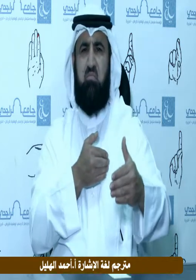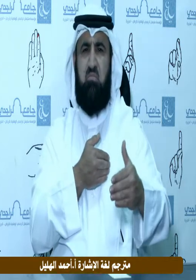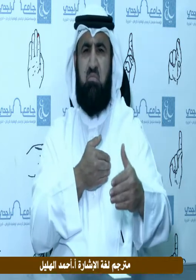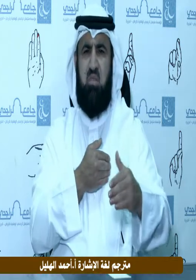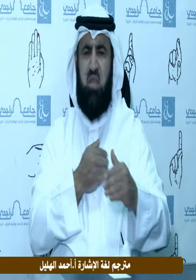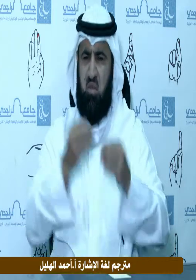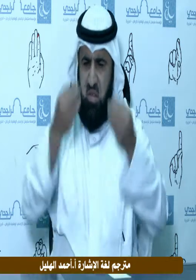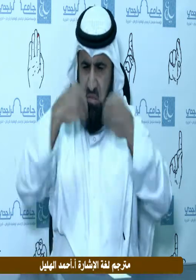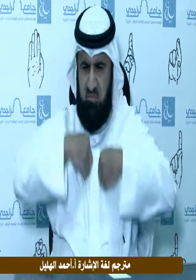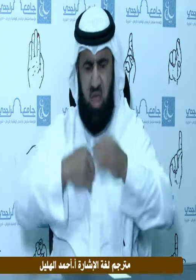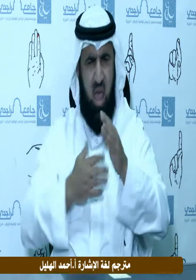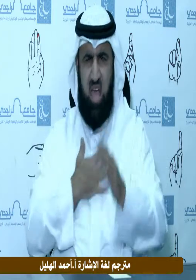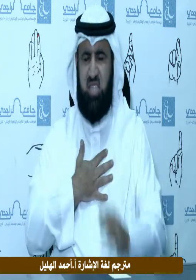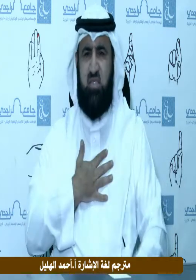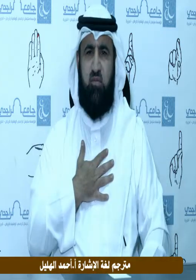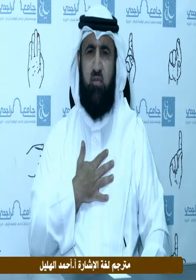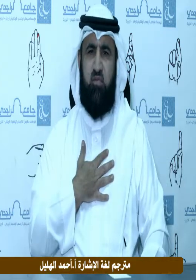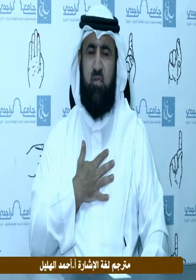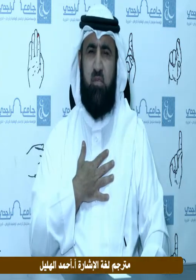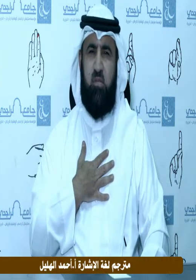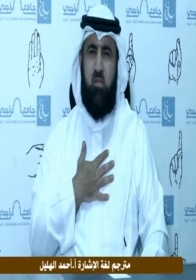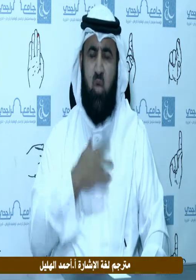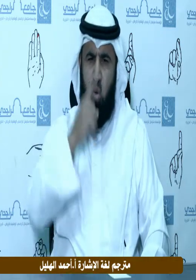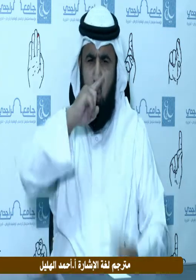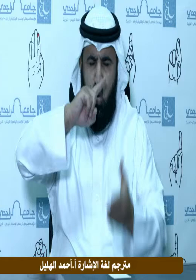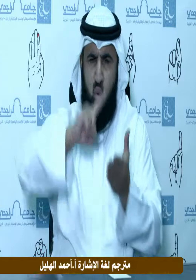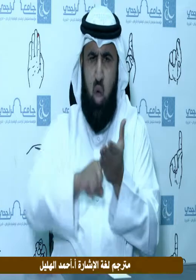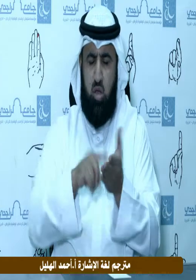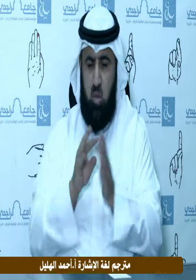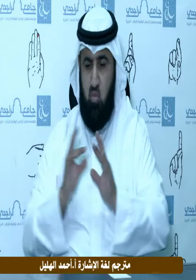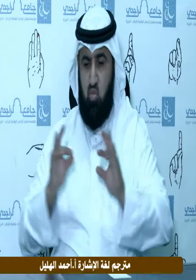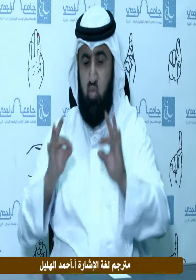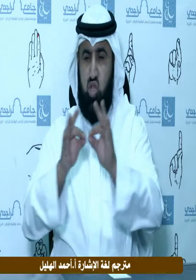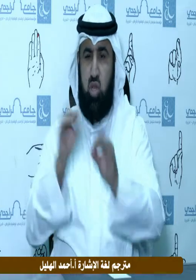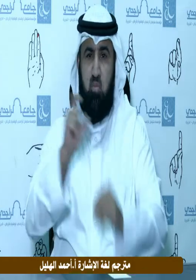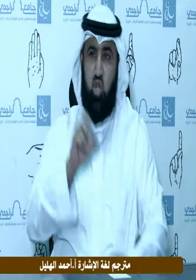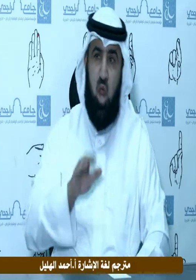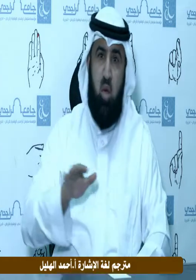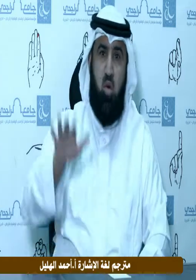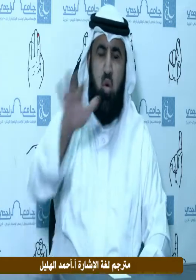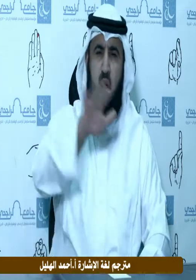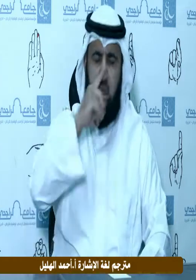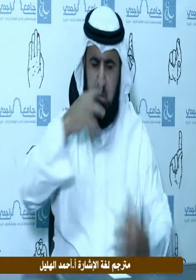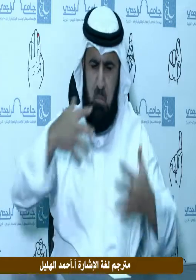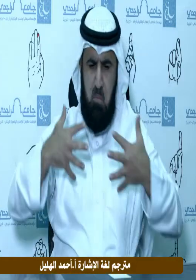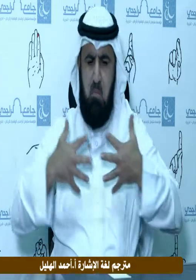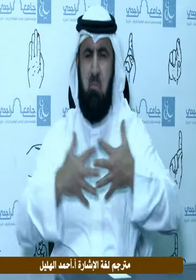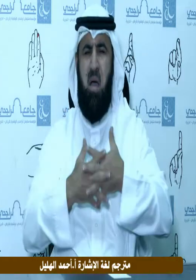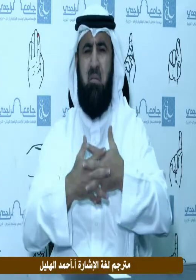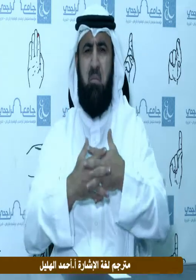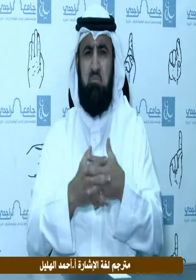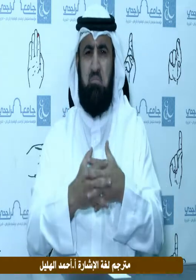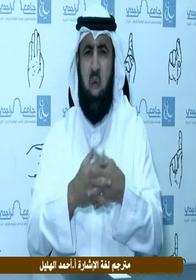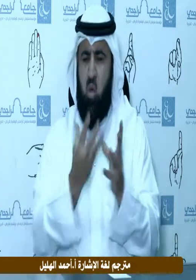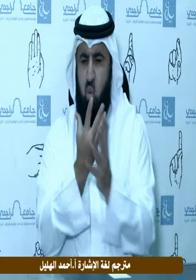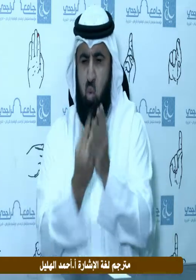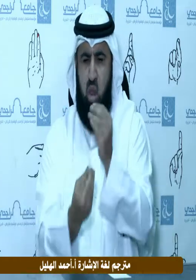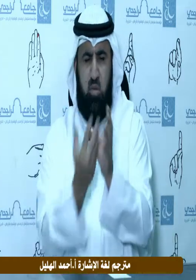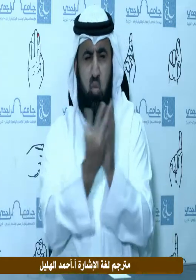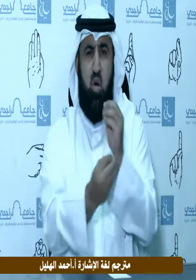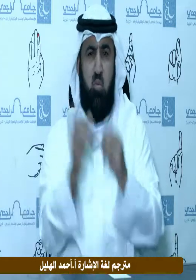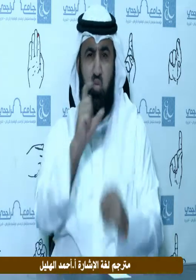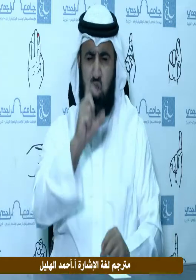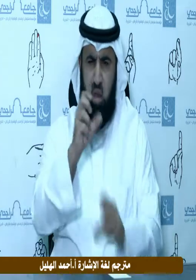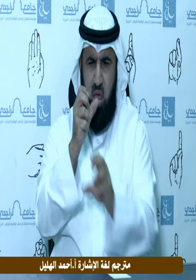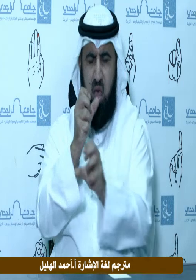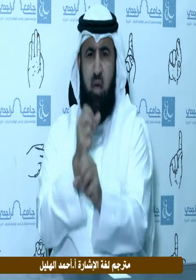للانهيار بمعصية فواجب المجتمع المسلم التكافل بما يجعل أبناء المسلمين